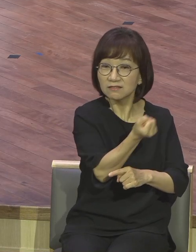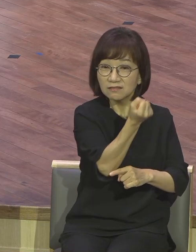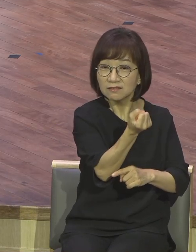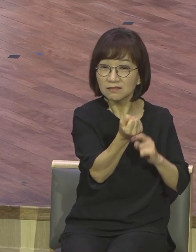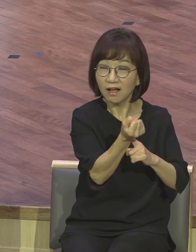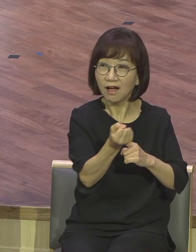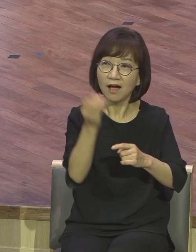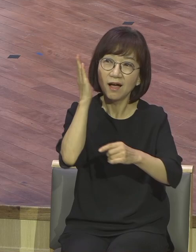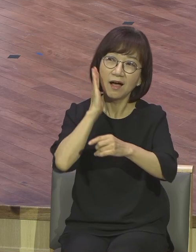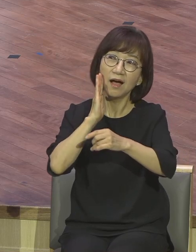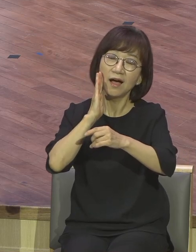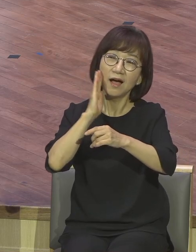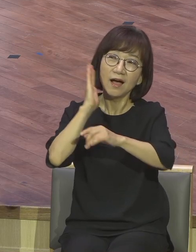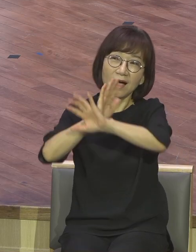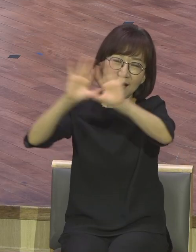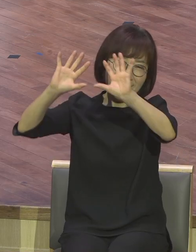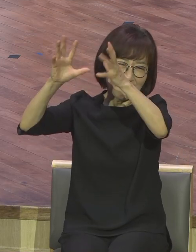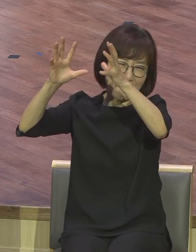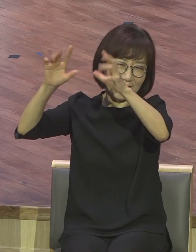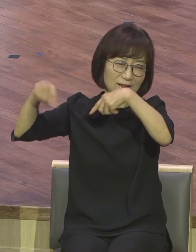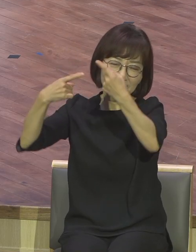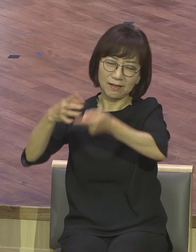없다는 어마어마한 사실입니다.